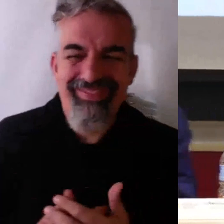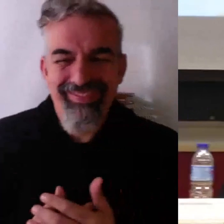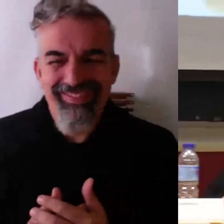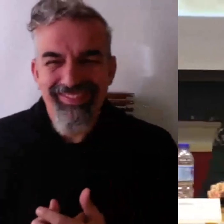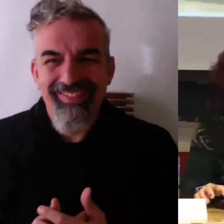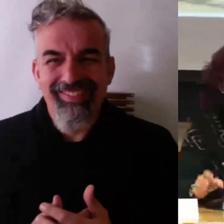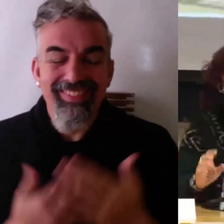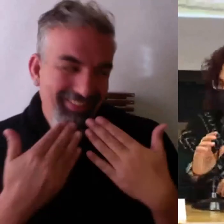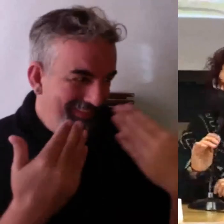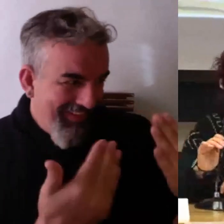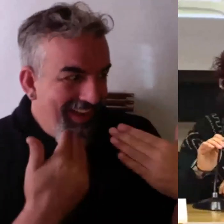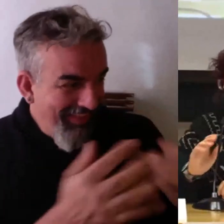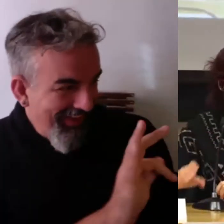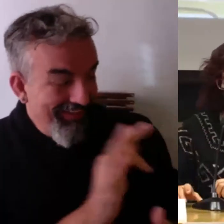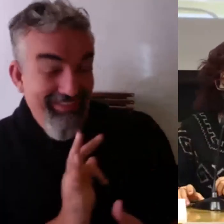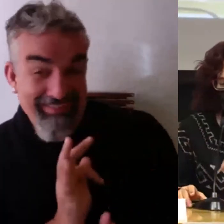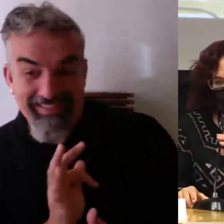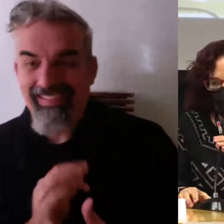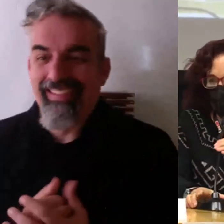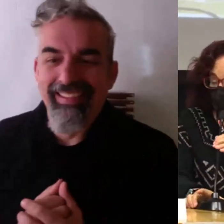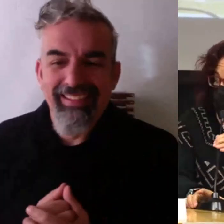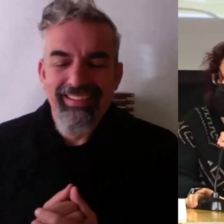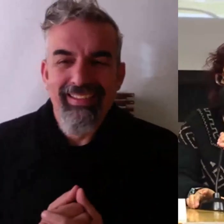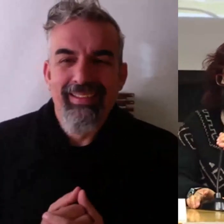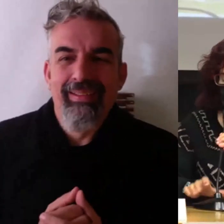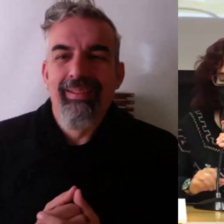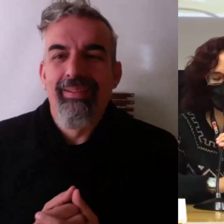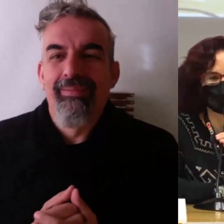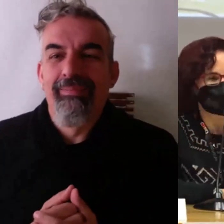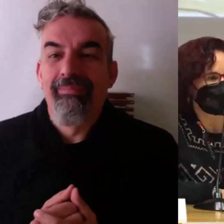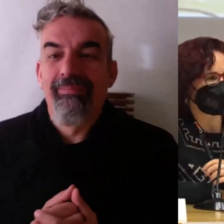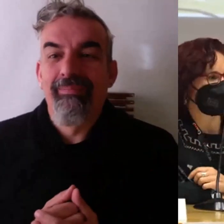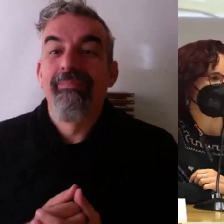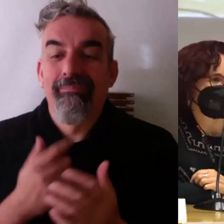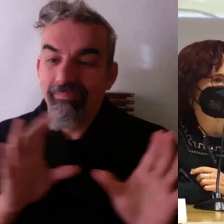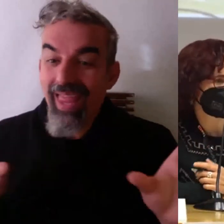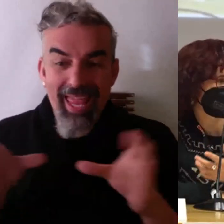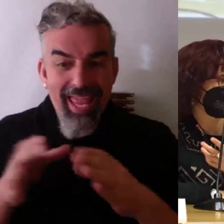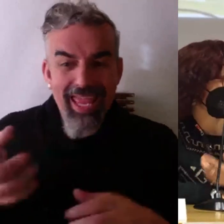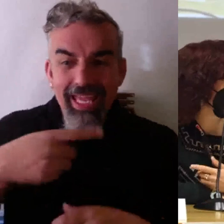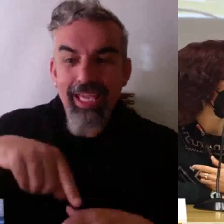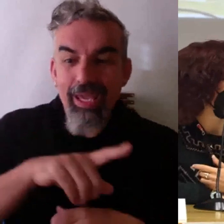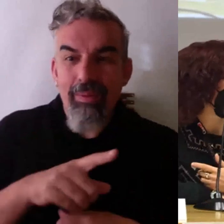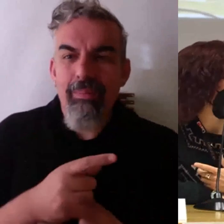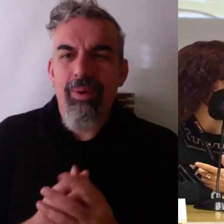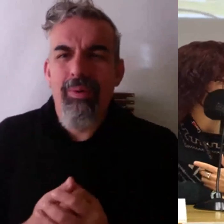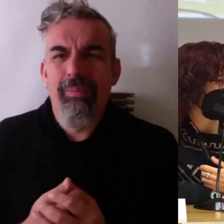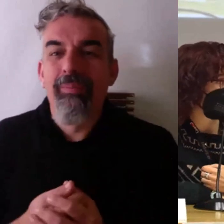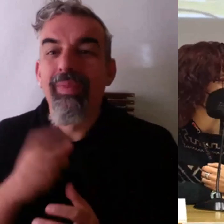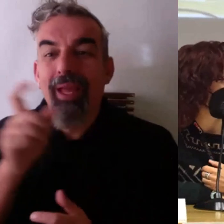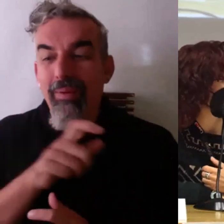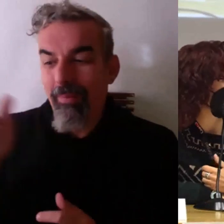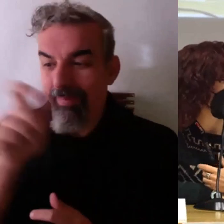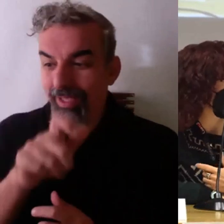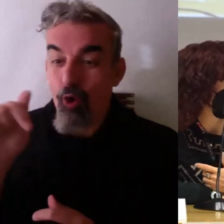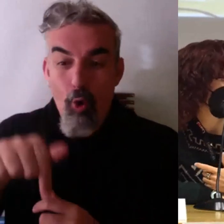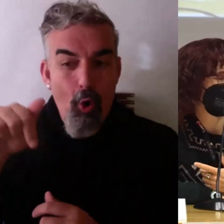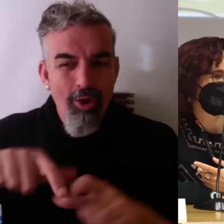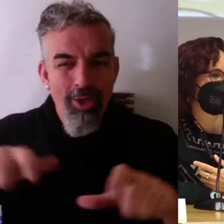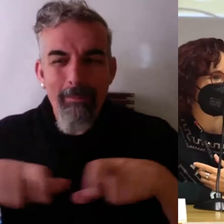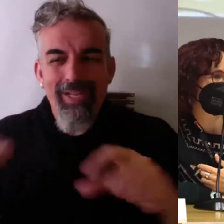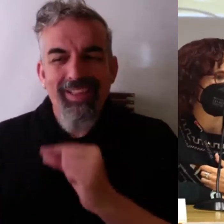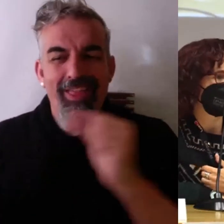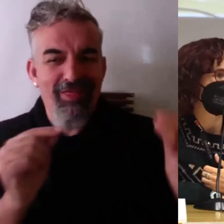gracias gracias por este feedback efectivamente y sobre todo a los que habéis organizado esta mesa porque